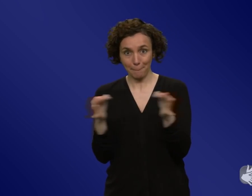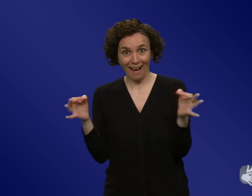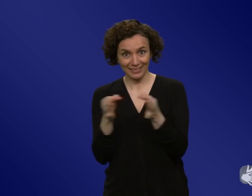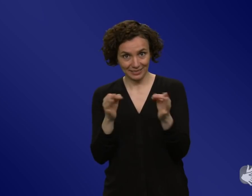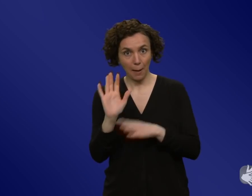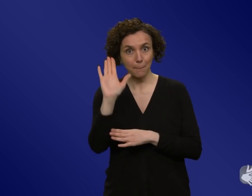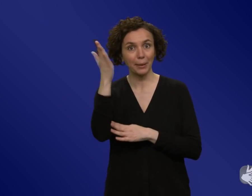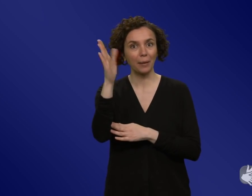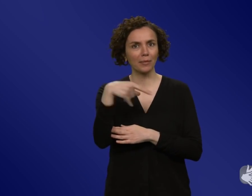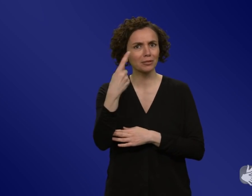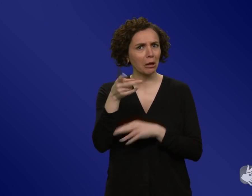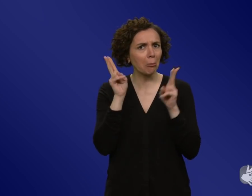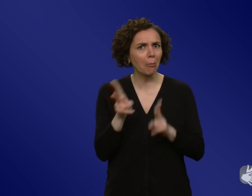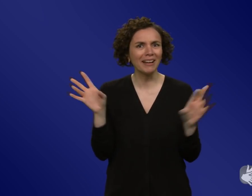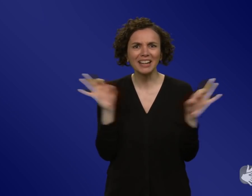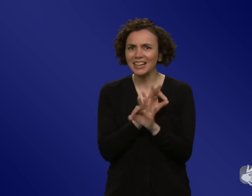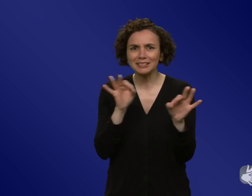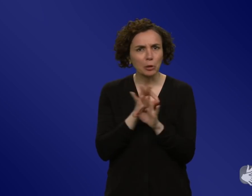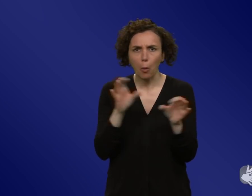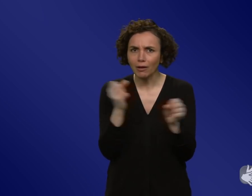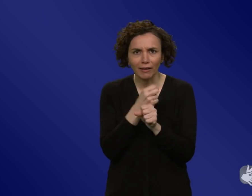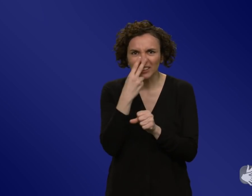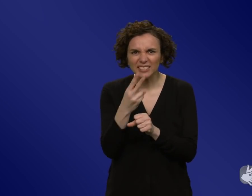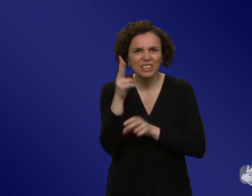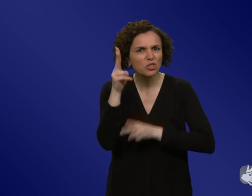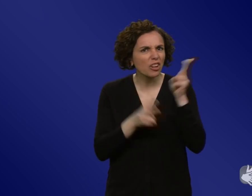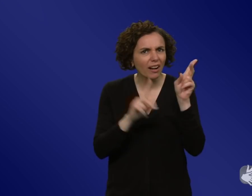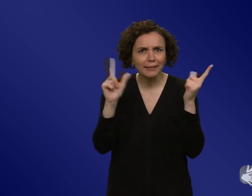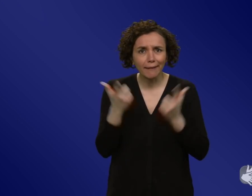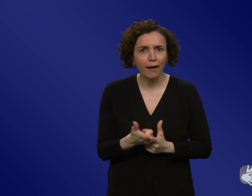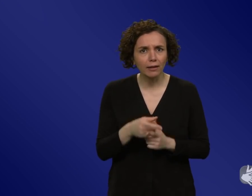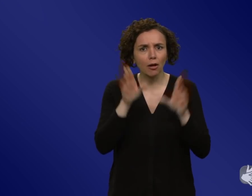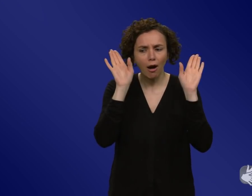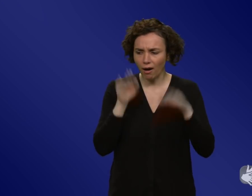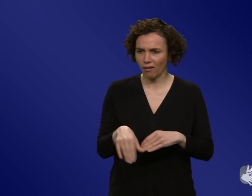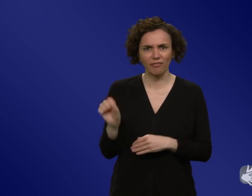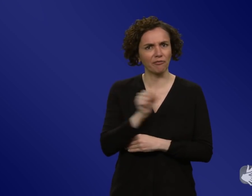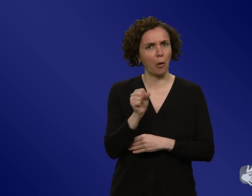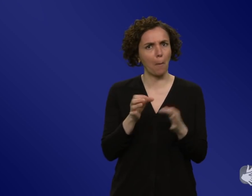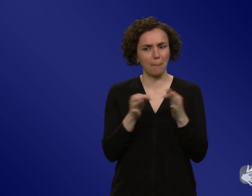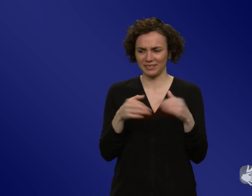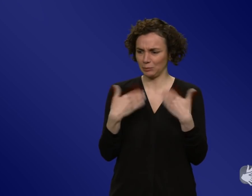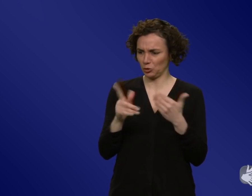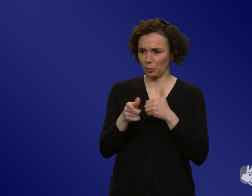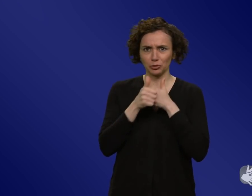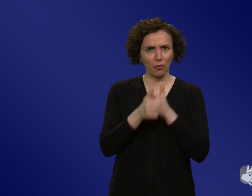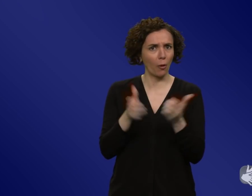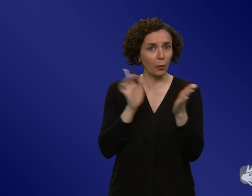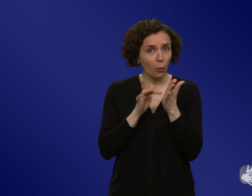unsichtbar geworden und die Reaktion ist dann oft, war ja alles gar nicht so schlimm, man hätte die Maßnahmen nicht gebraucht. Gibt es da auch Erkenntnisse zu, Frau Jenny, aus der